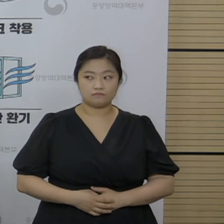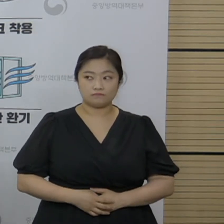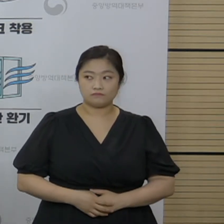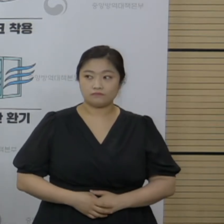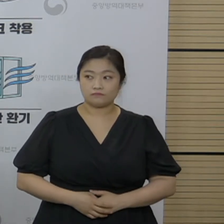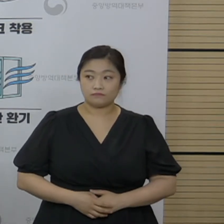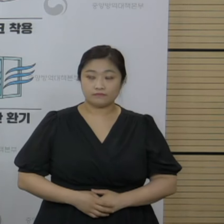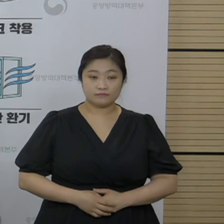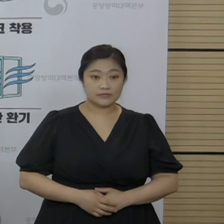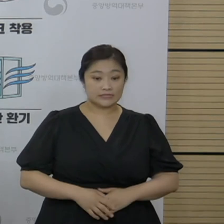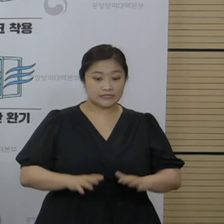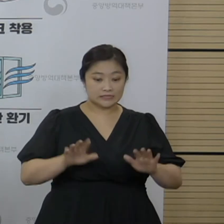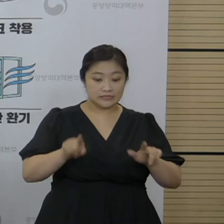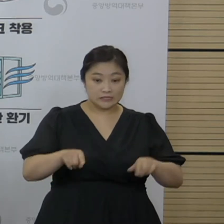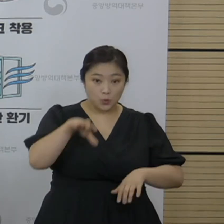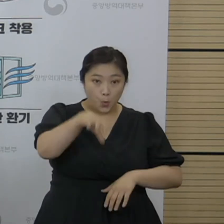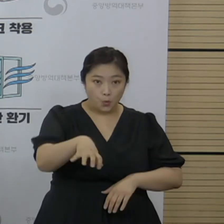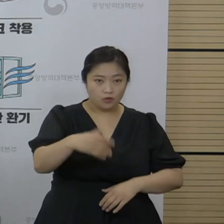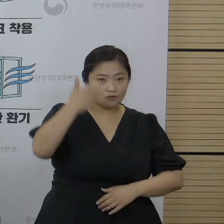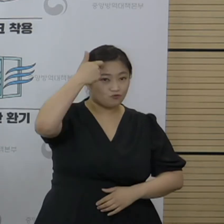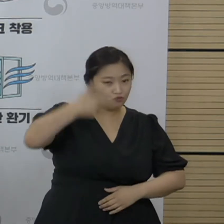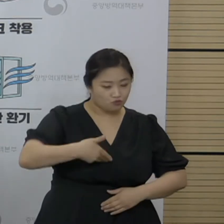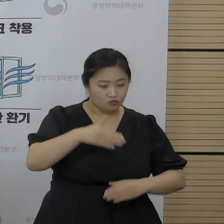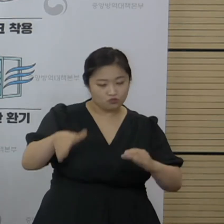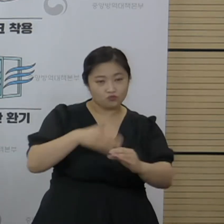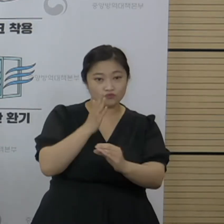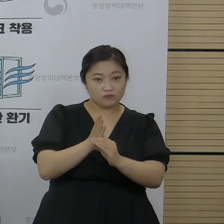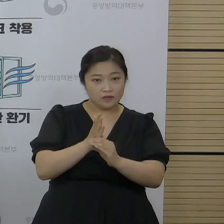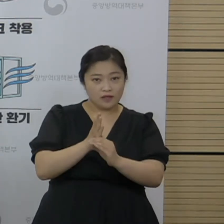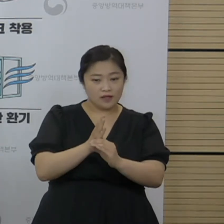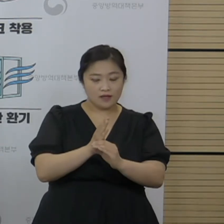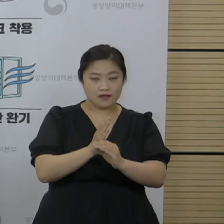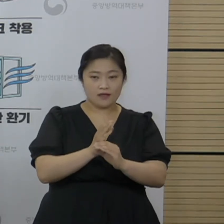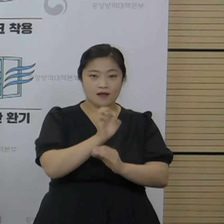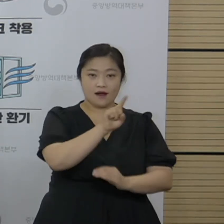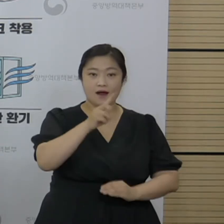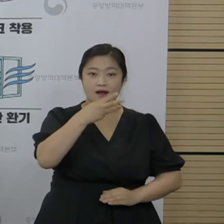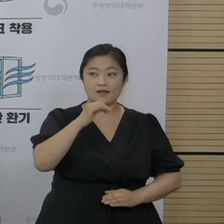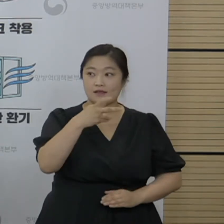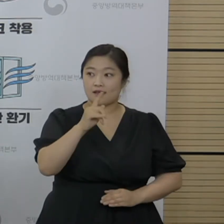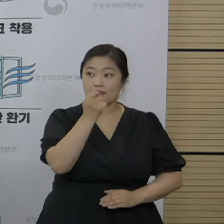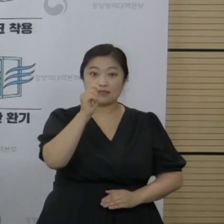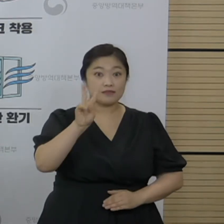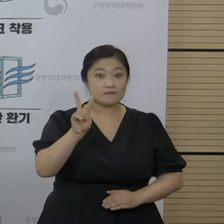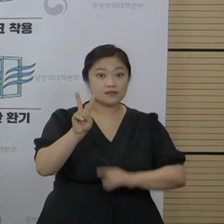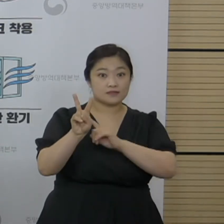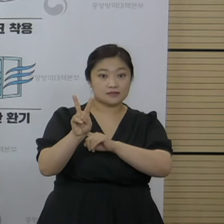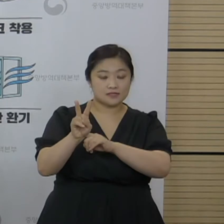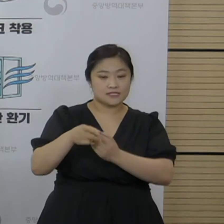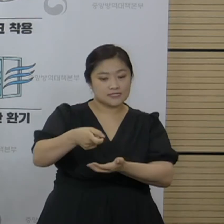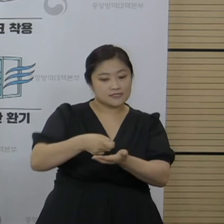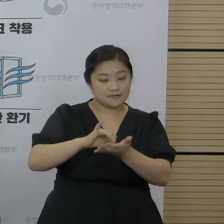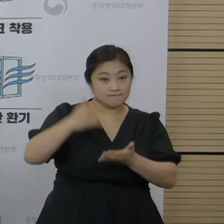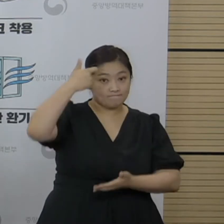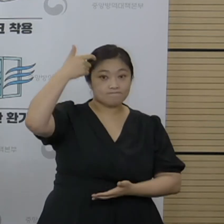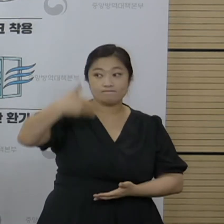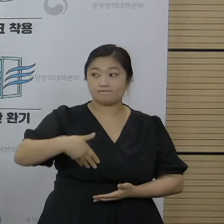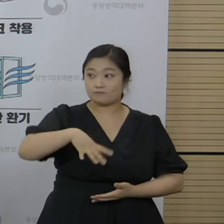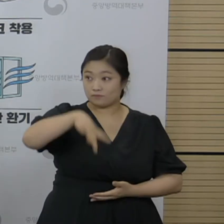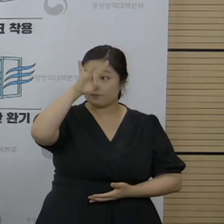현장에서 질문 주신 내용 중에 아리랑TV 이경은 기자님 질문 먼저 드리겠습니다.